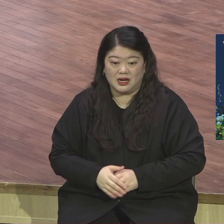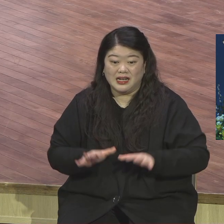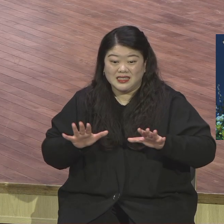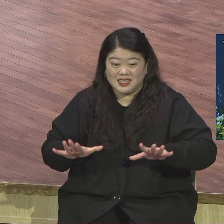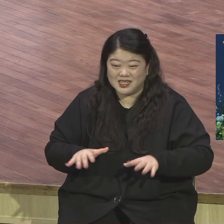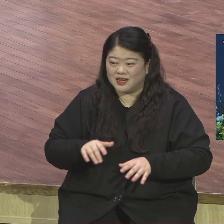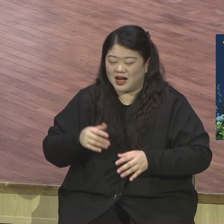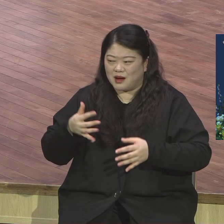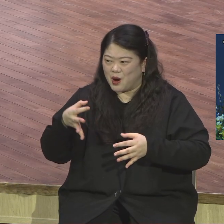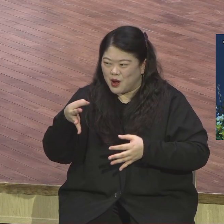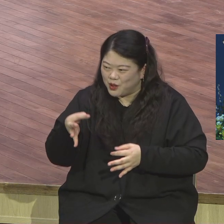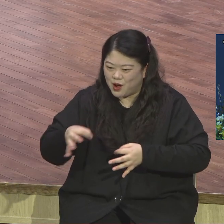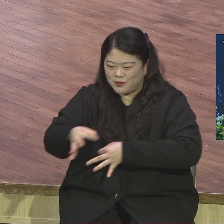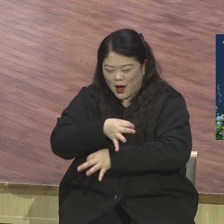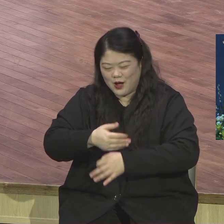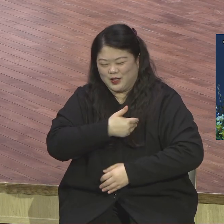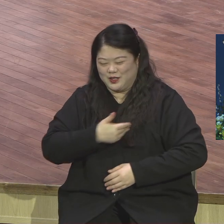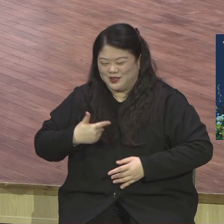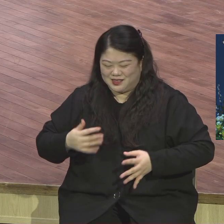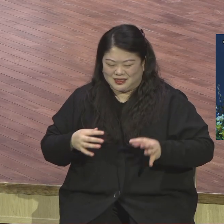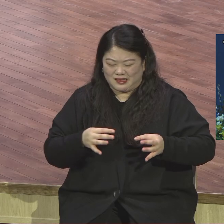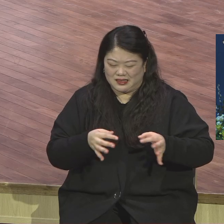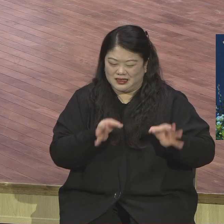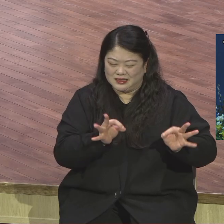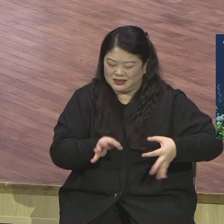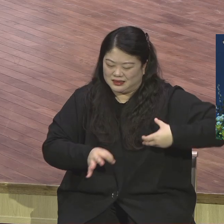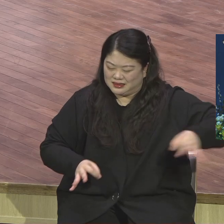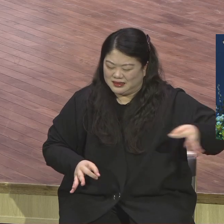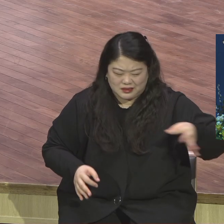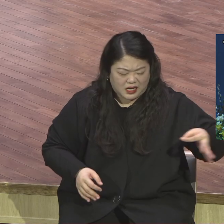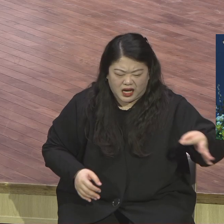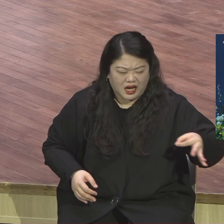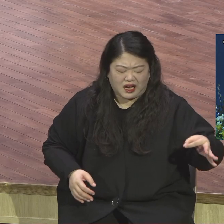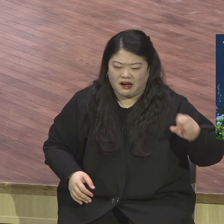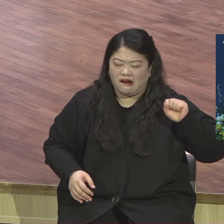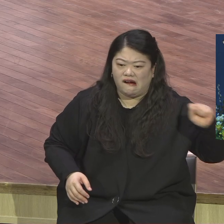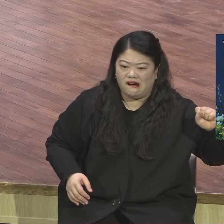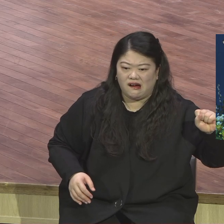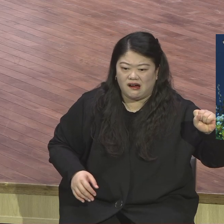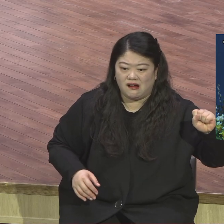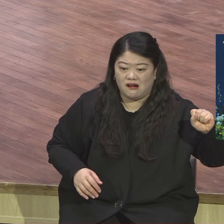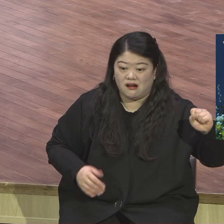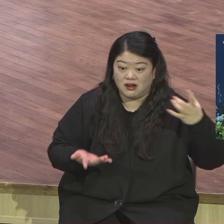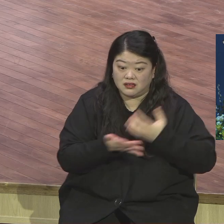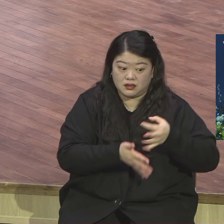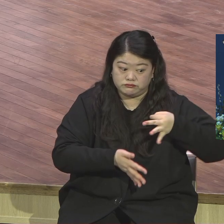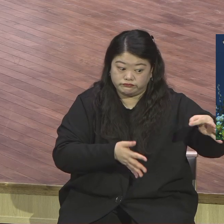아마 그때 되면 하나님 코로나도 없애주실 줄은 믿습니다. 우리 성교 계획 때문에